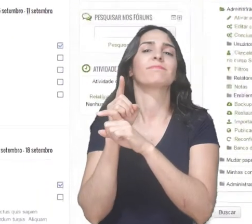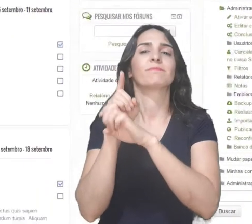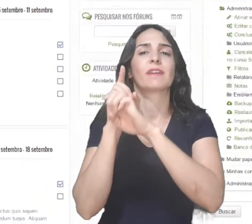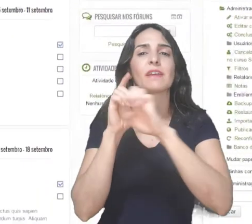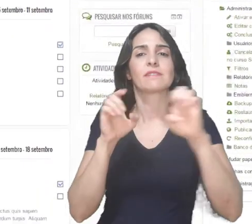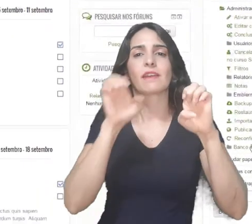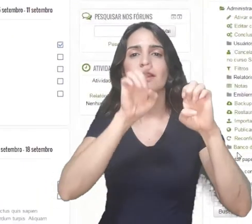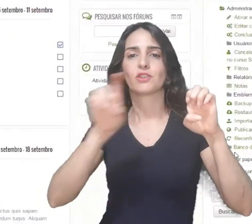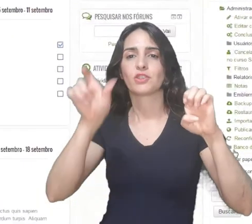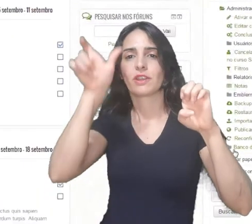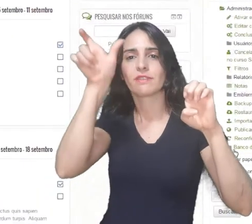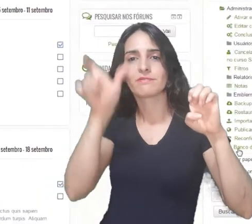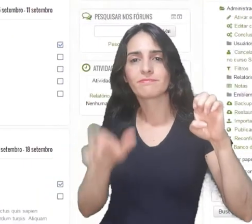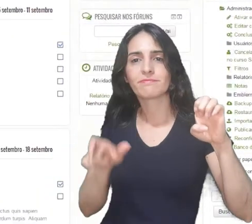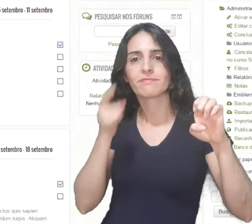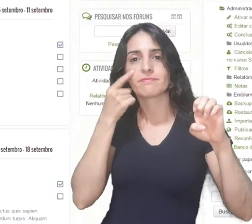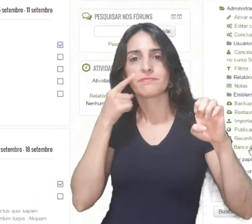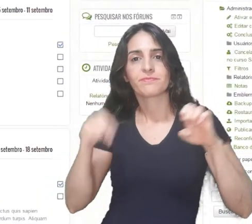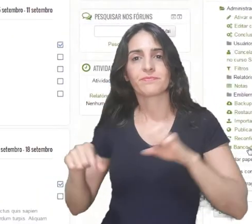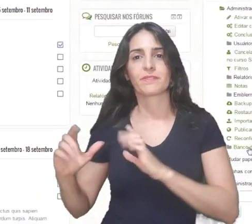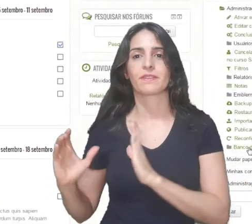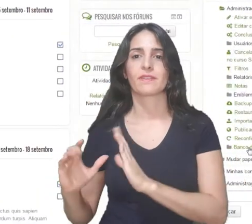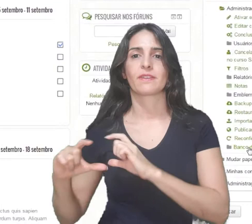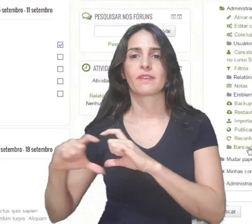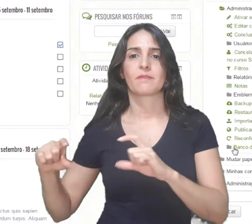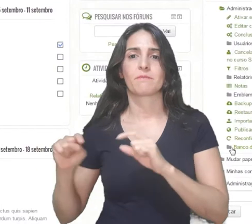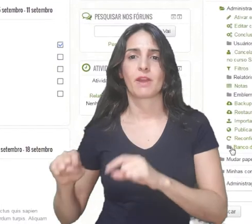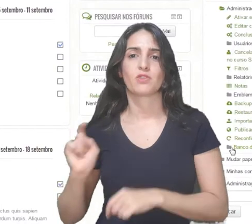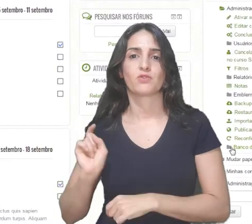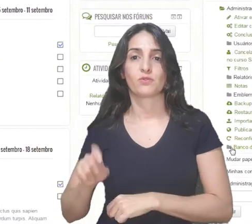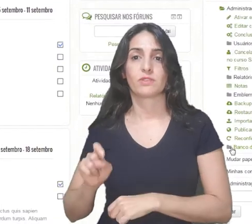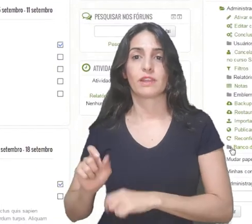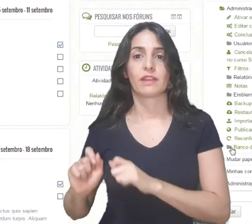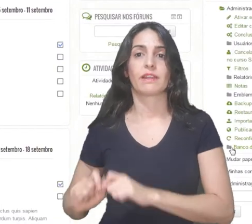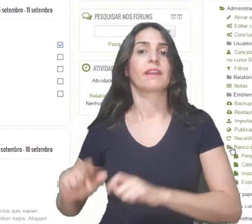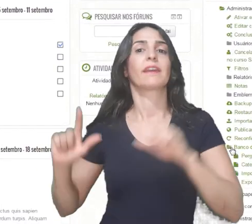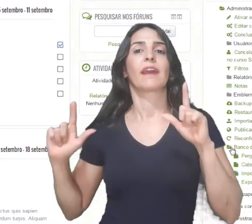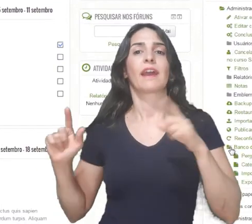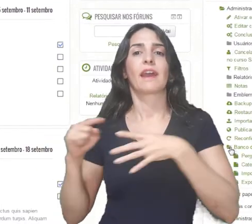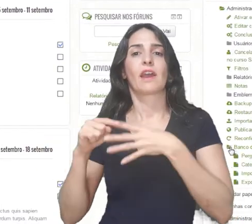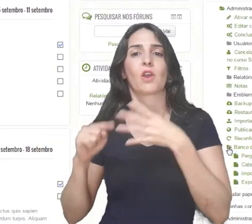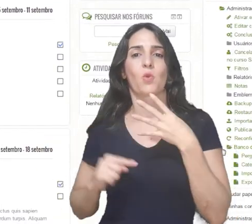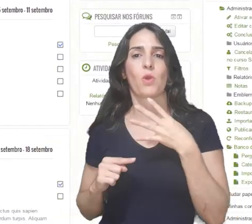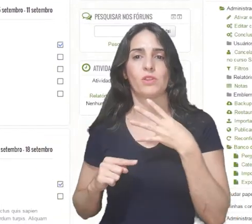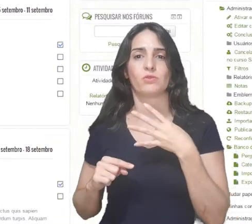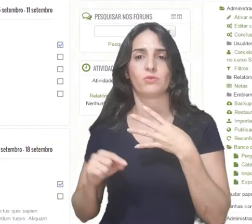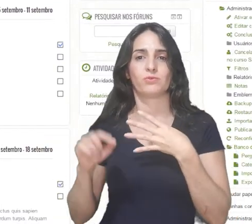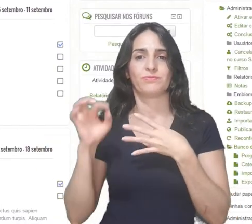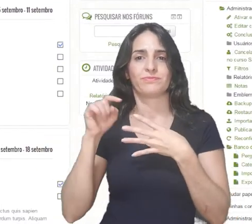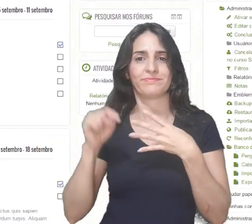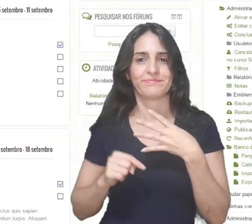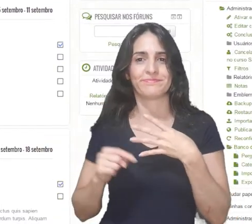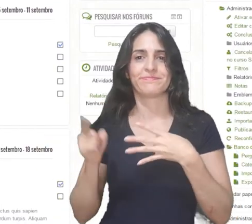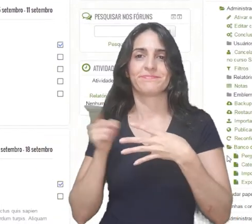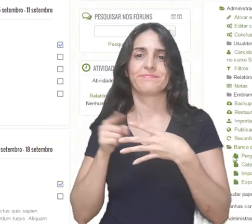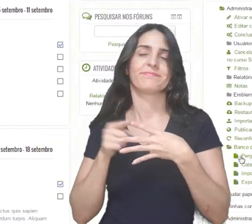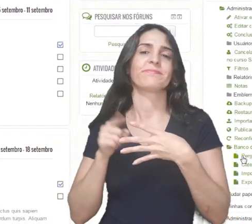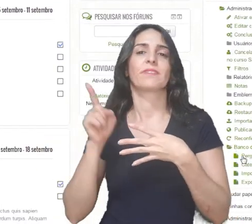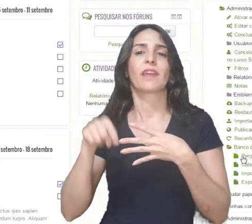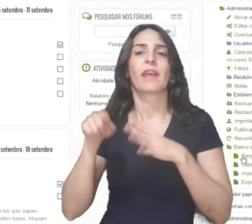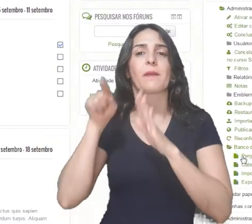em banco de questões, aqui embaixo. Ao clicar, vão aparecer quatro opções.